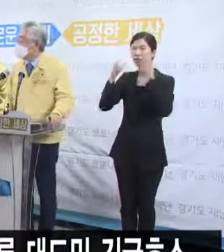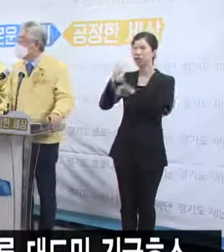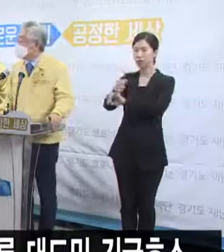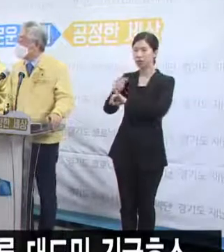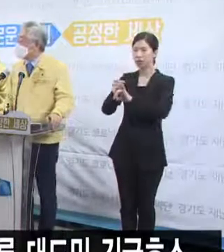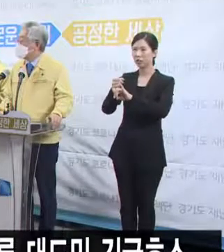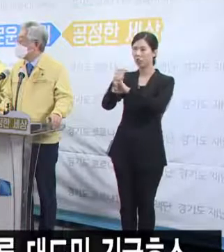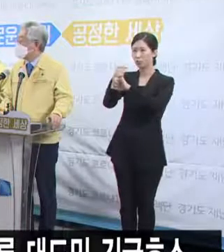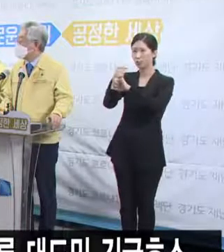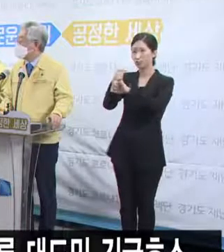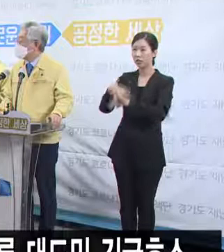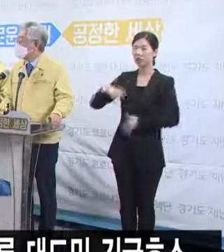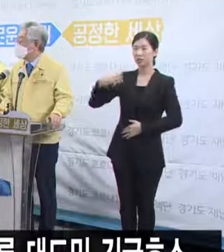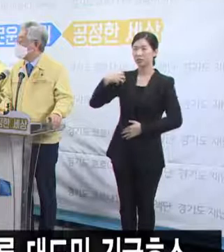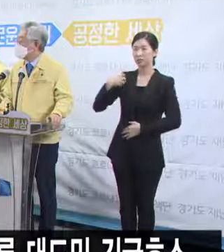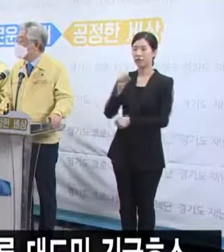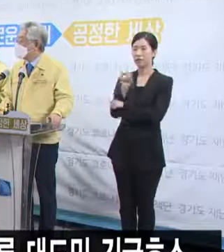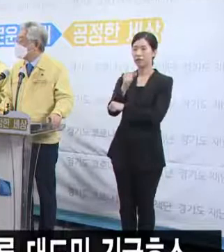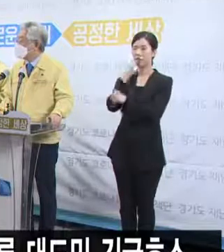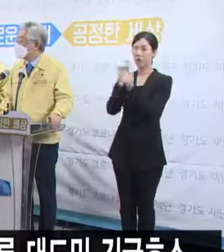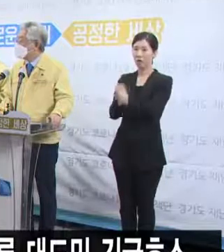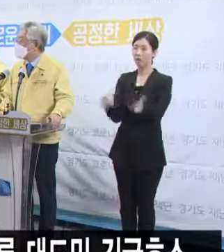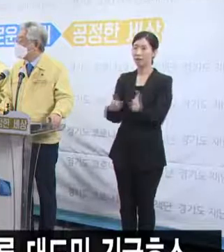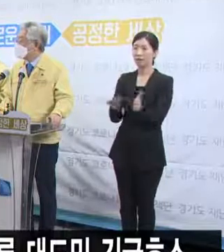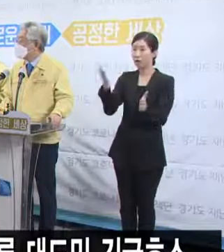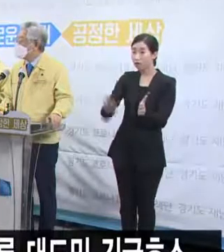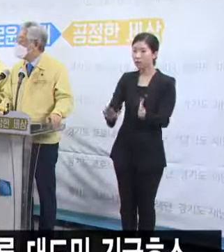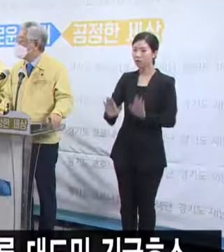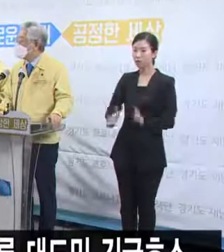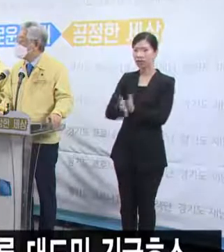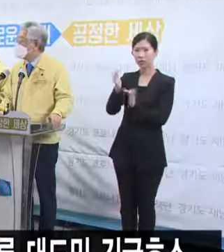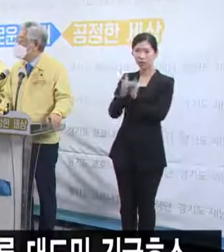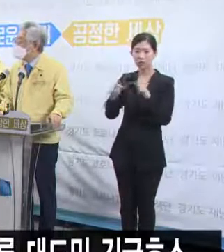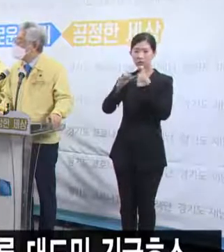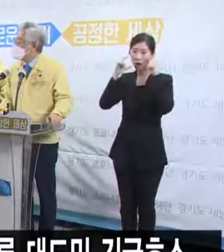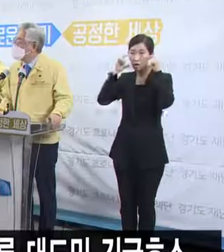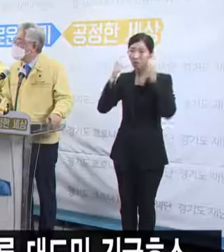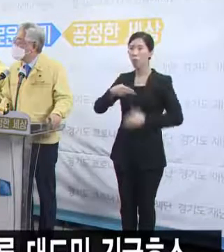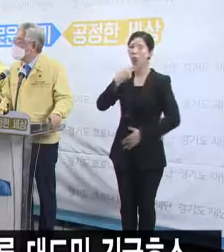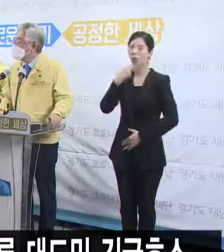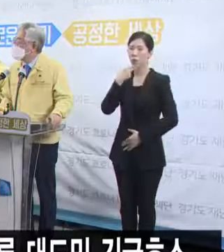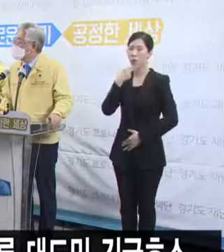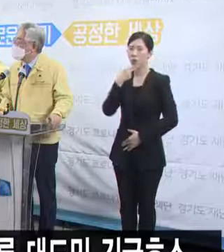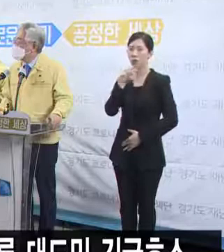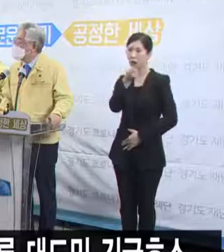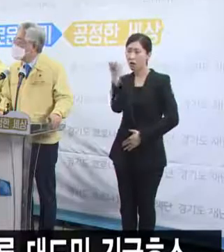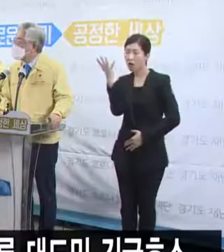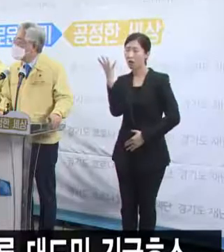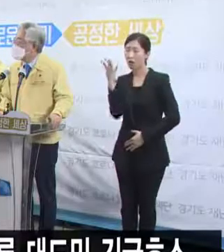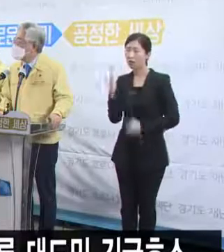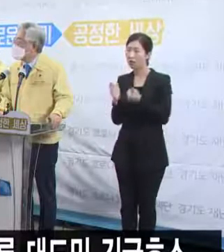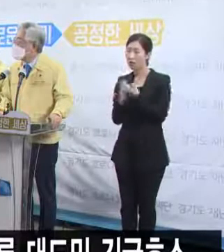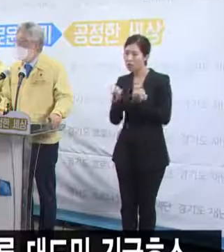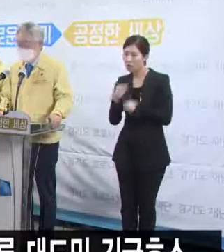아직까지 시민들이 마스크에 대한 착용을 잘 이행하지 않는데 이에 대한 구체적인